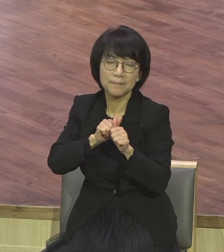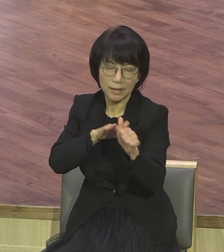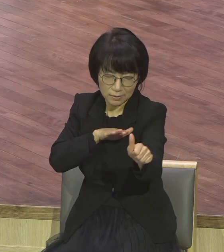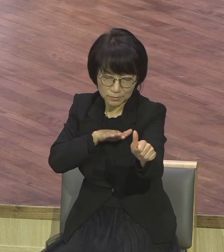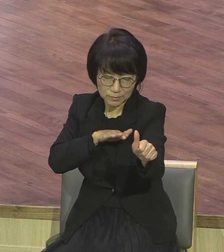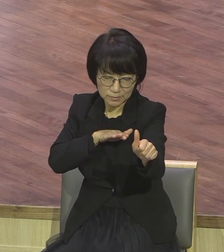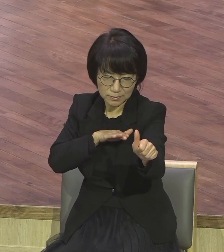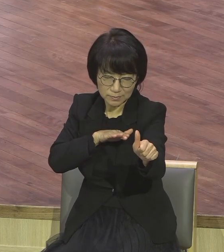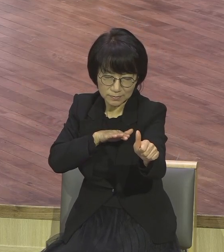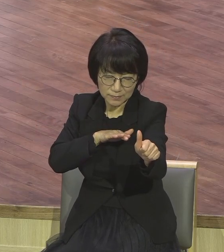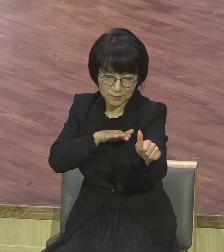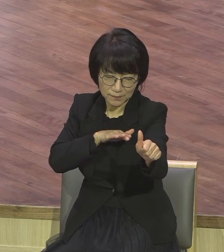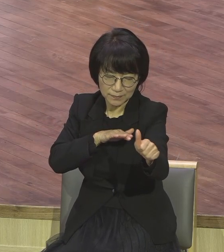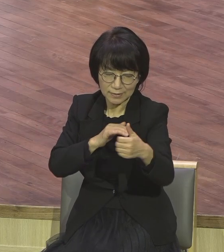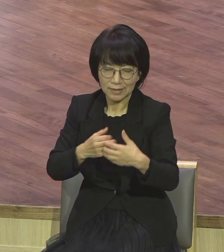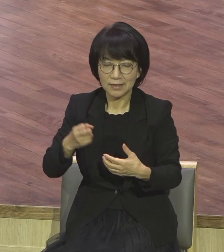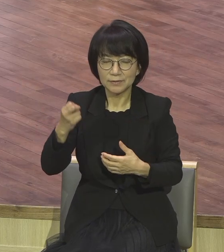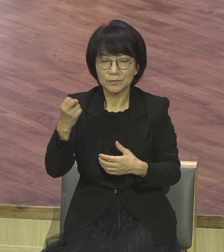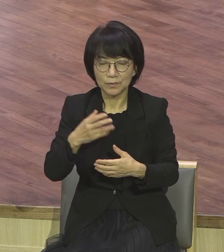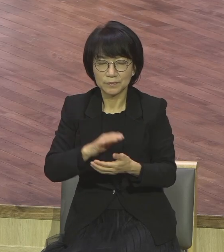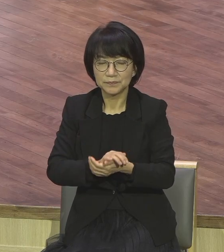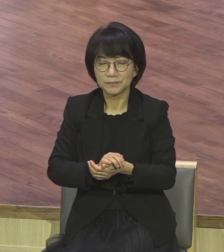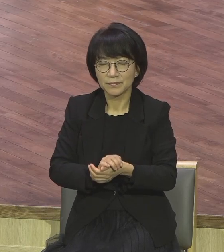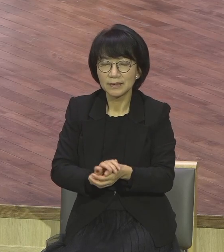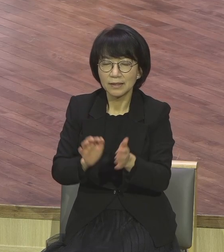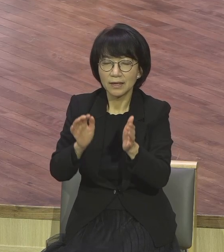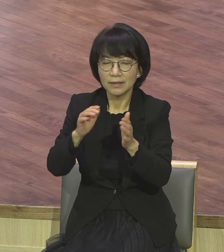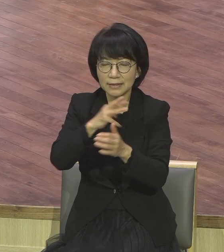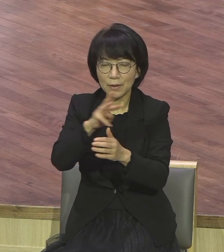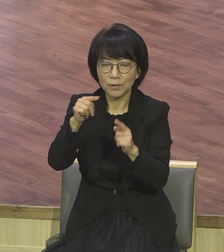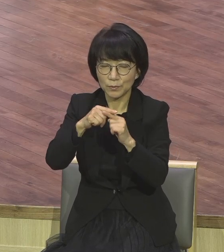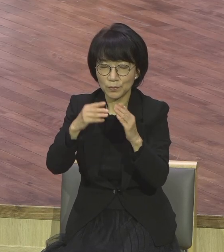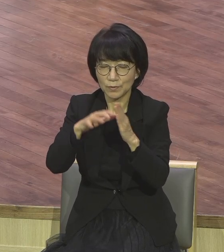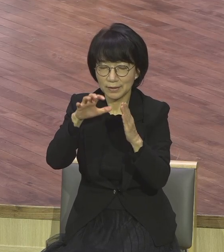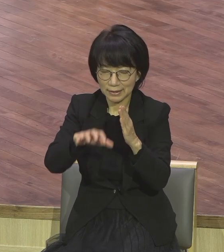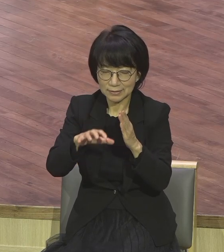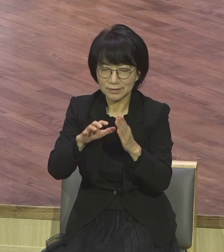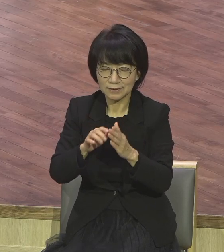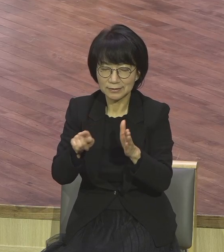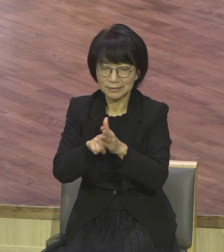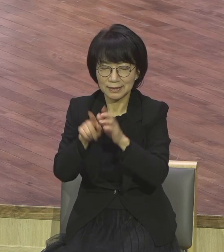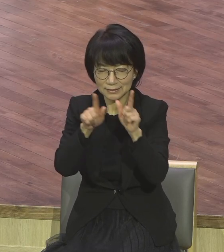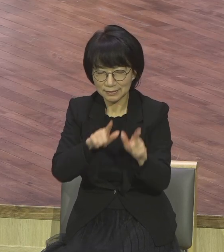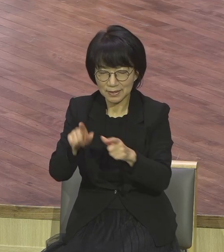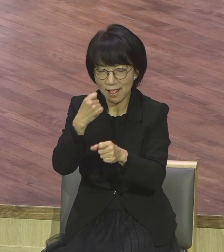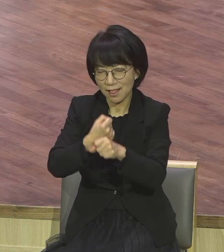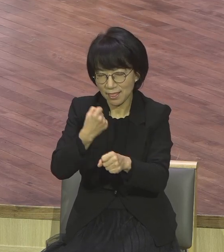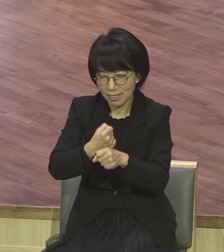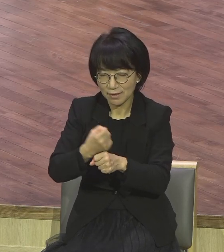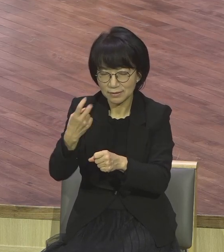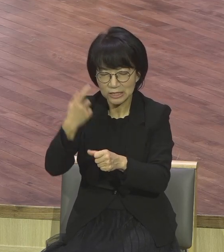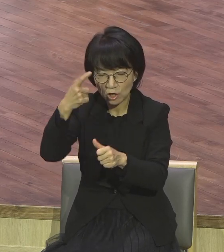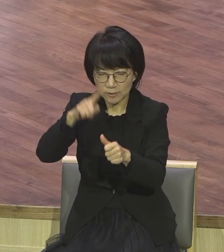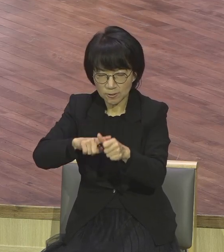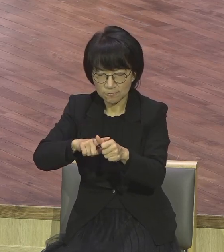예원교회에서 신앙생활을 하면서 오늘도 이 영적 도전 받게 하시면 감사합니다 모든 문제사건